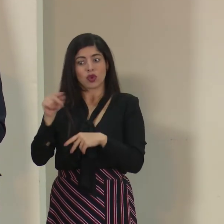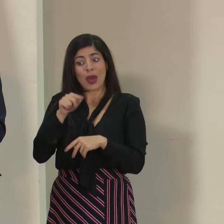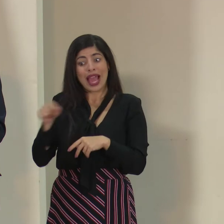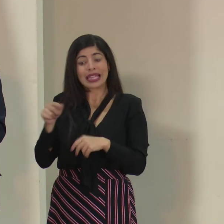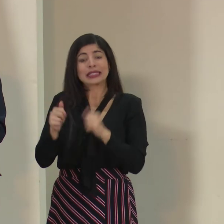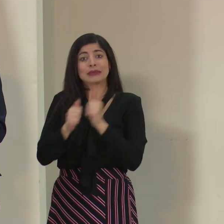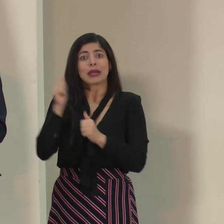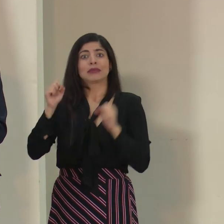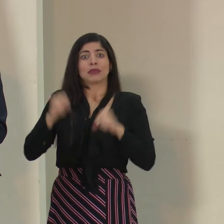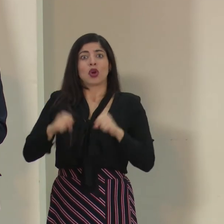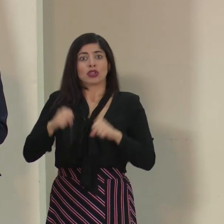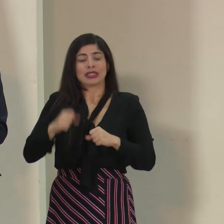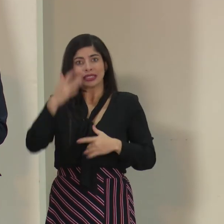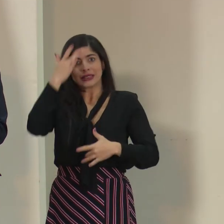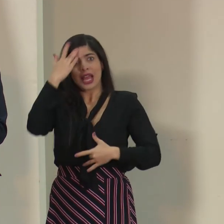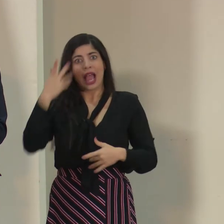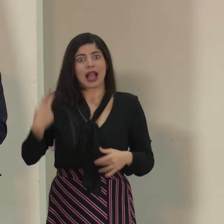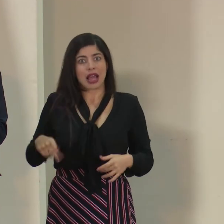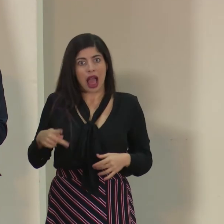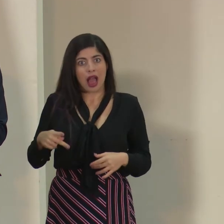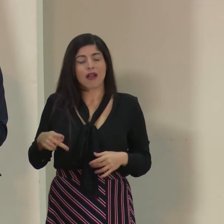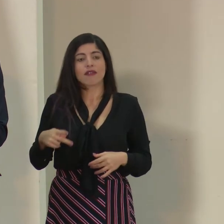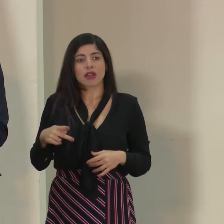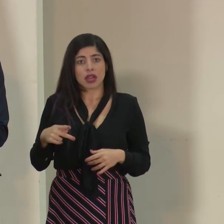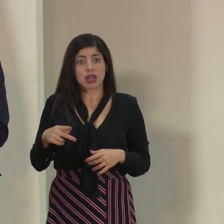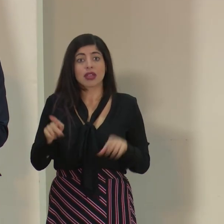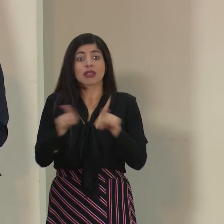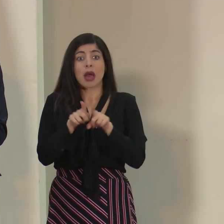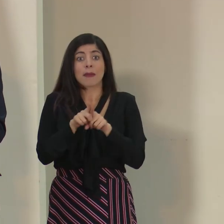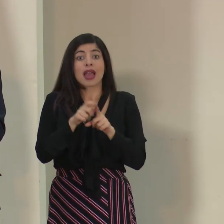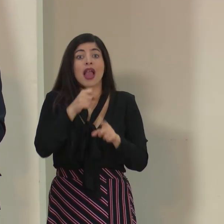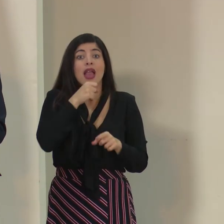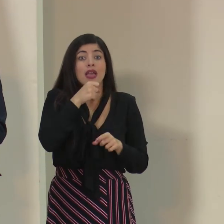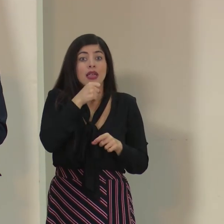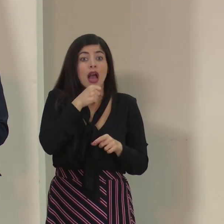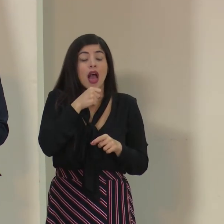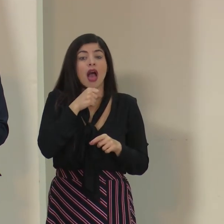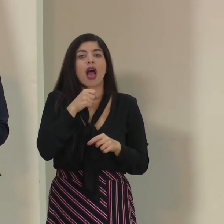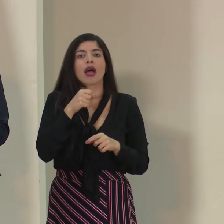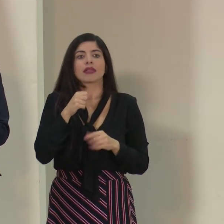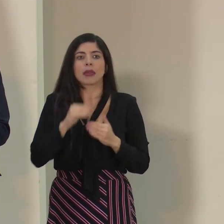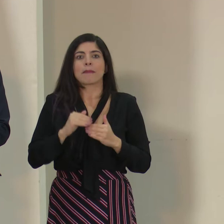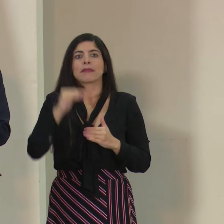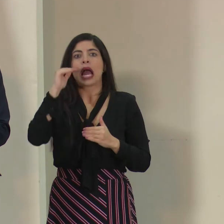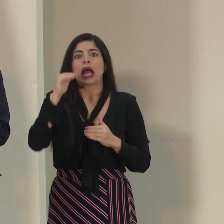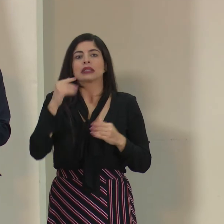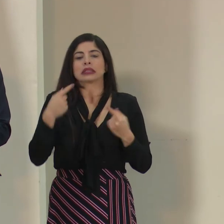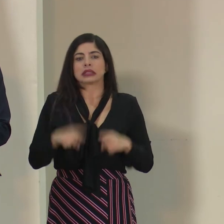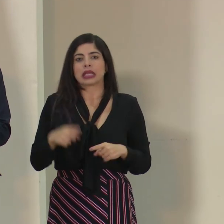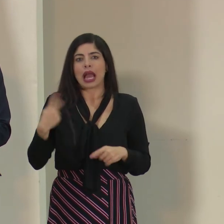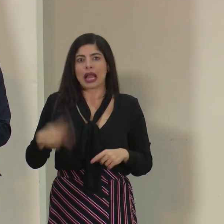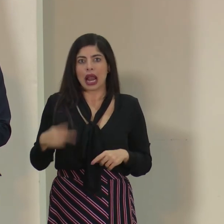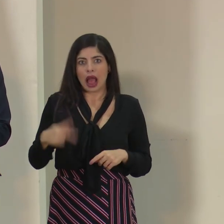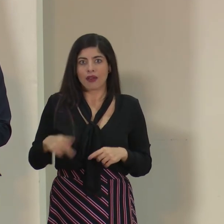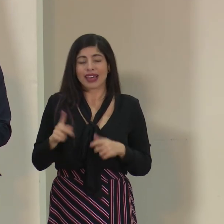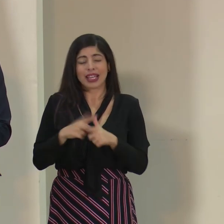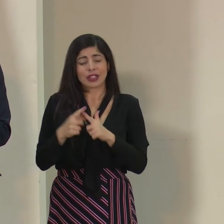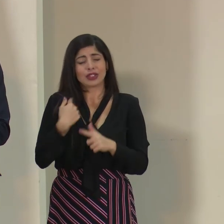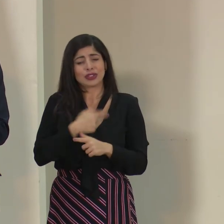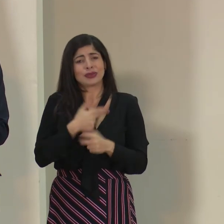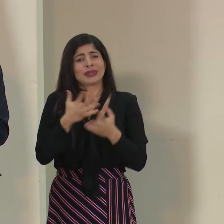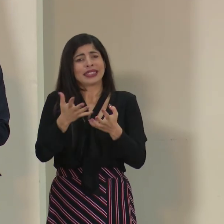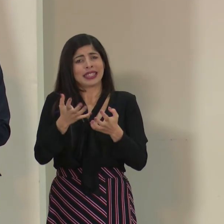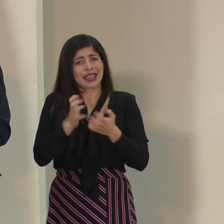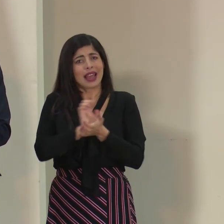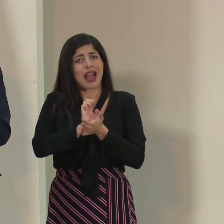los que tienen más posibilidad de enfermar gravemente. Hemos visto que conforme también avanza la edad, aumenta la cantidad de casos graves y eso pues queremos de alguna